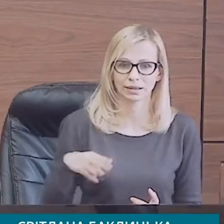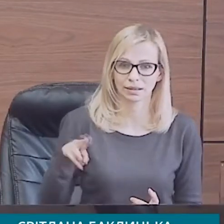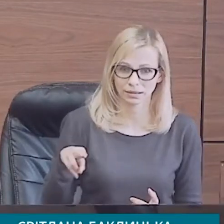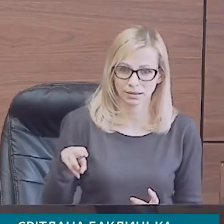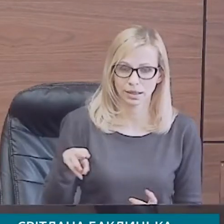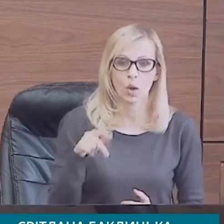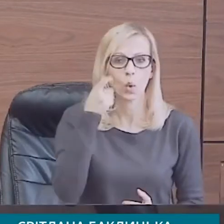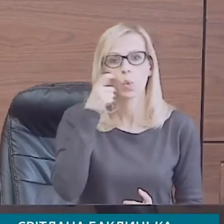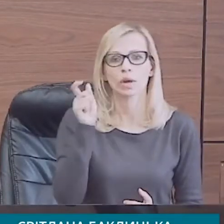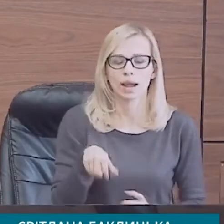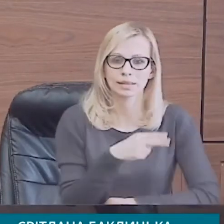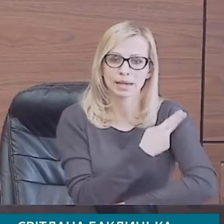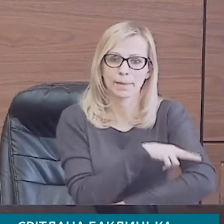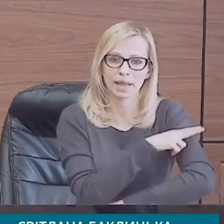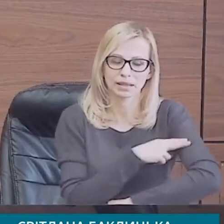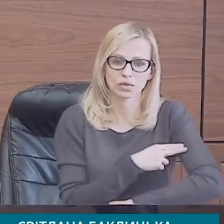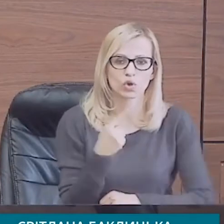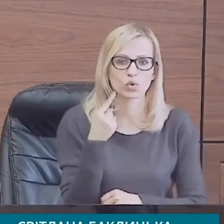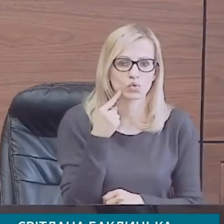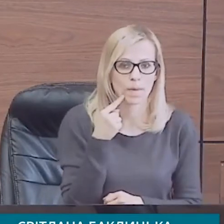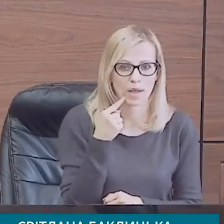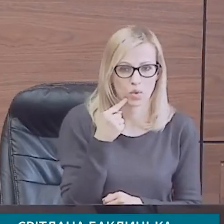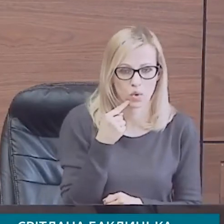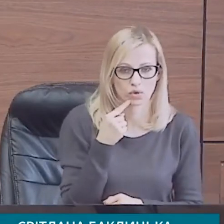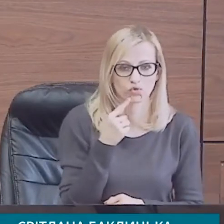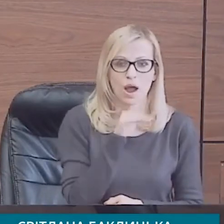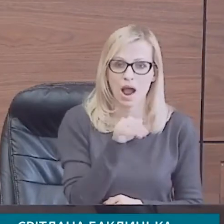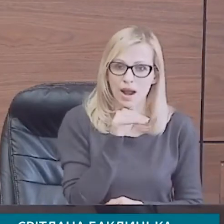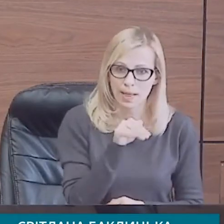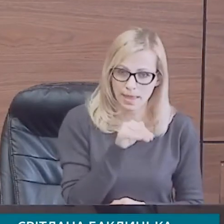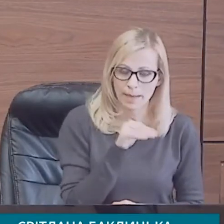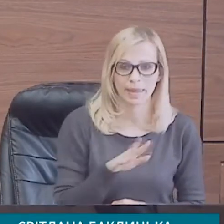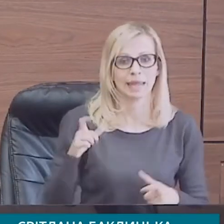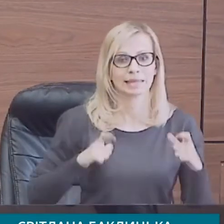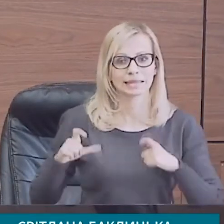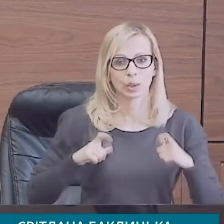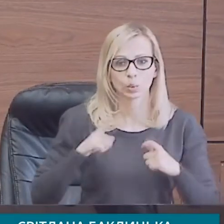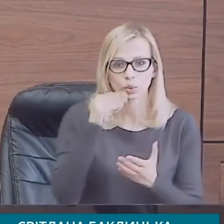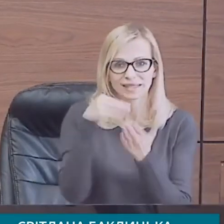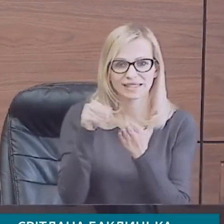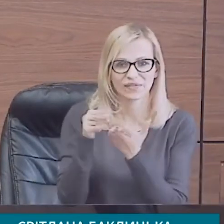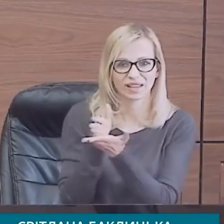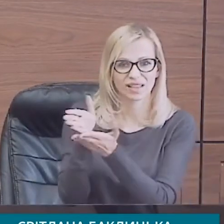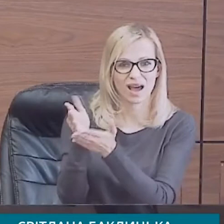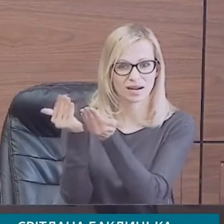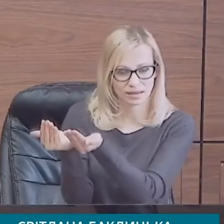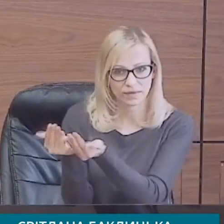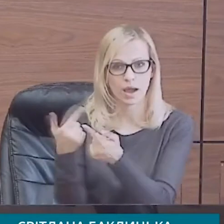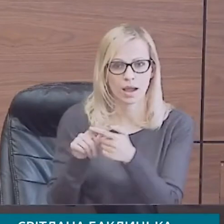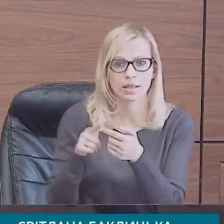медично-стоматологічної академії, з інститута СНІДУ необхідне додаткове обладнання,